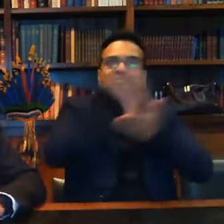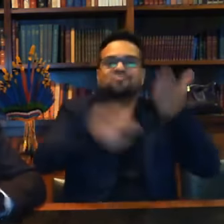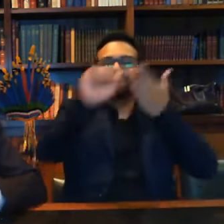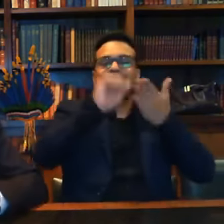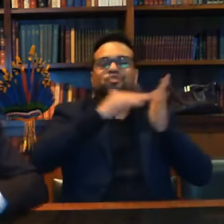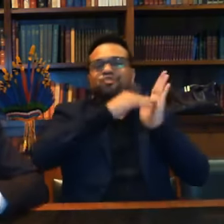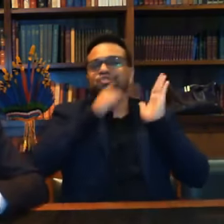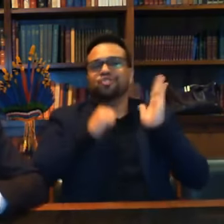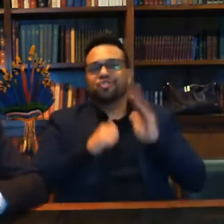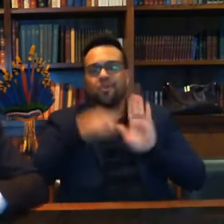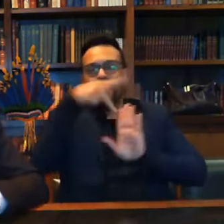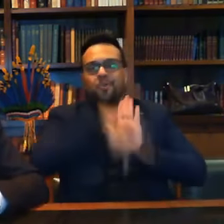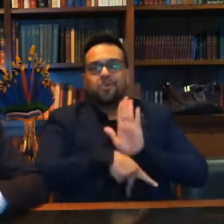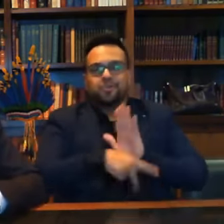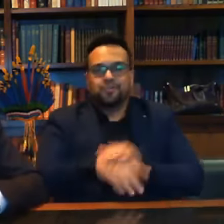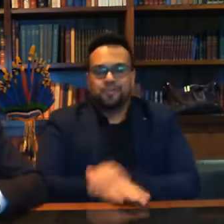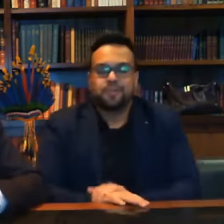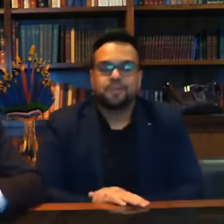O médico